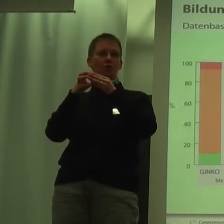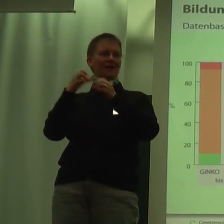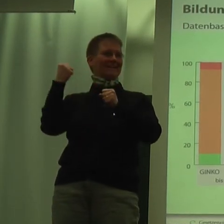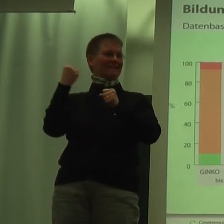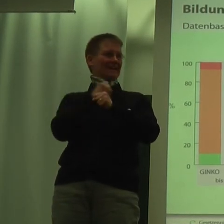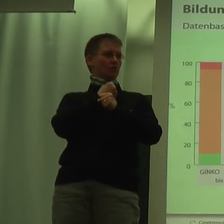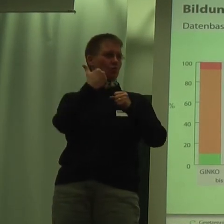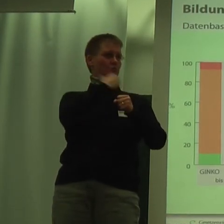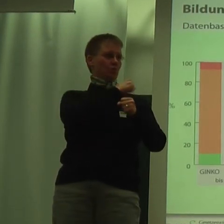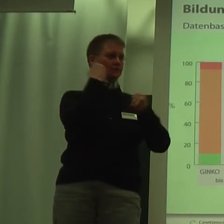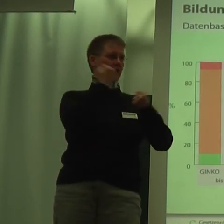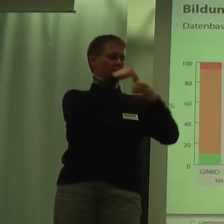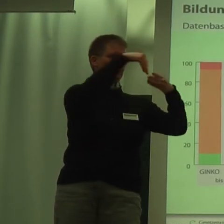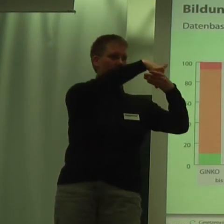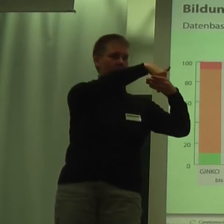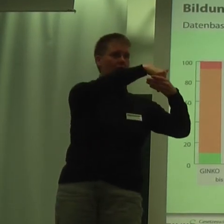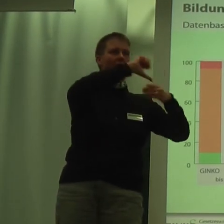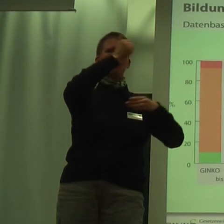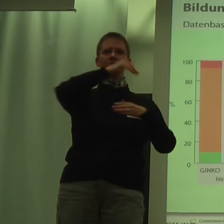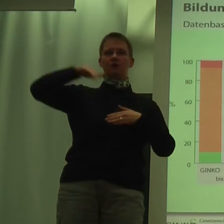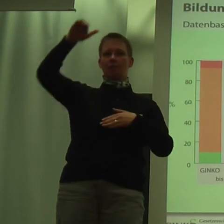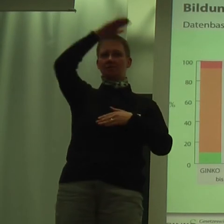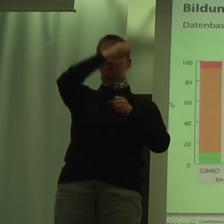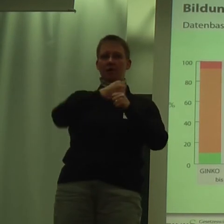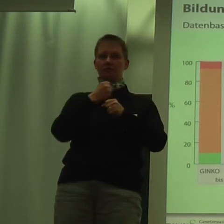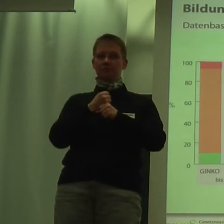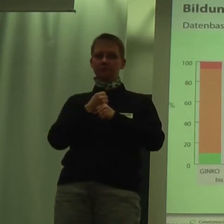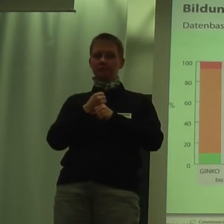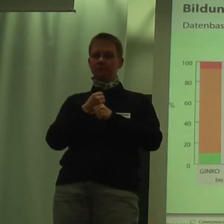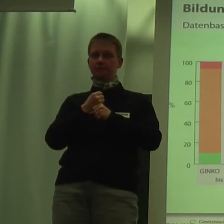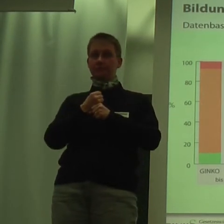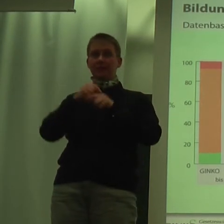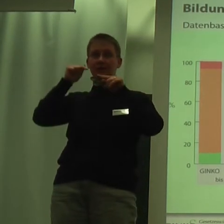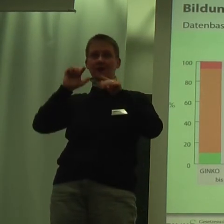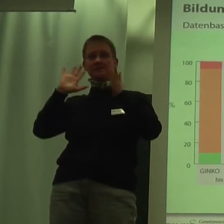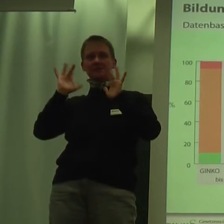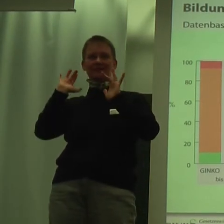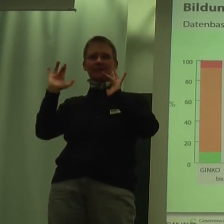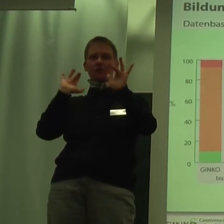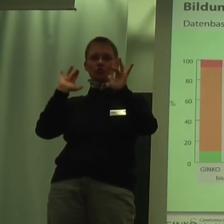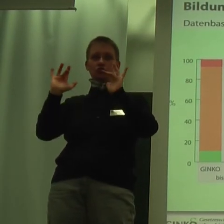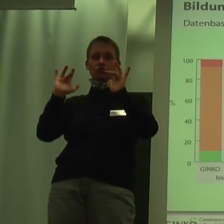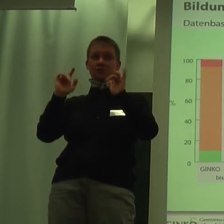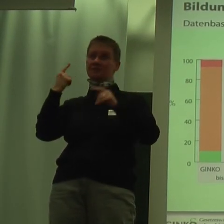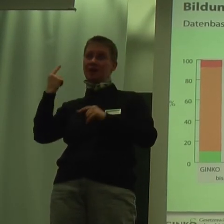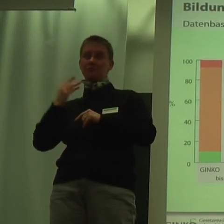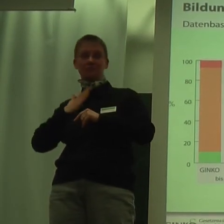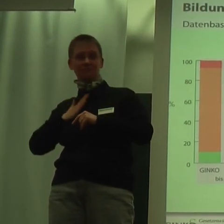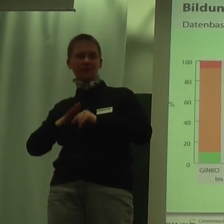-Berufstätigen. Erster Arbeitsmarkt. Nun wird es ein bisschen kritisch. Lieber hätte ich Ihnen gesagt, auch beim